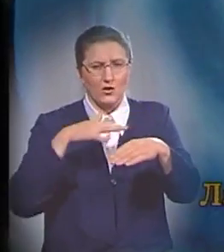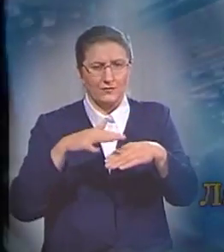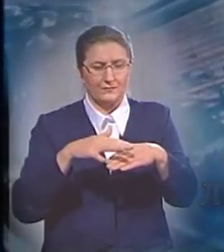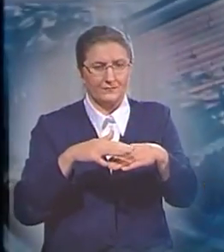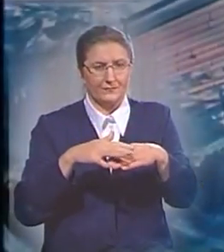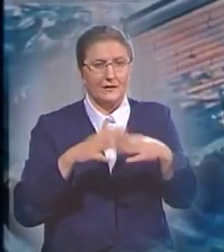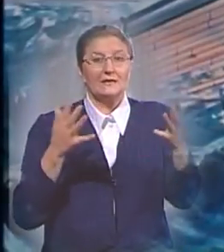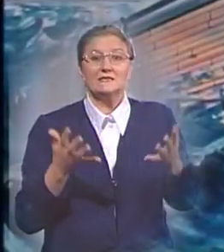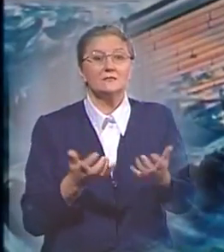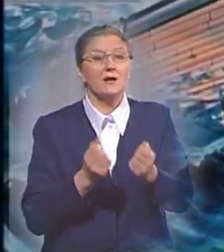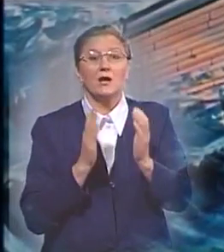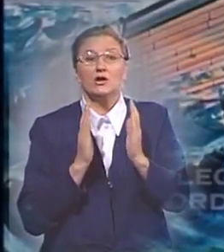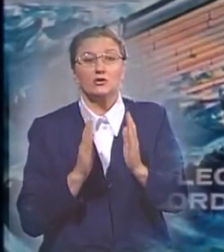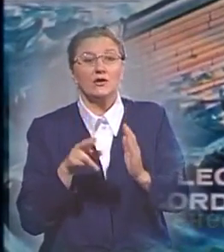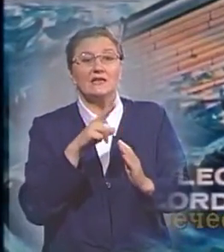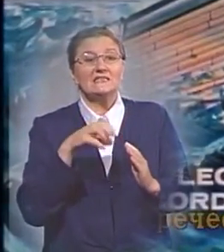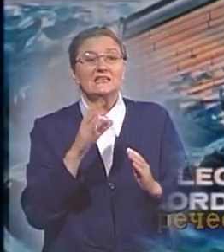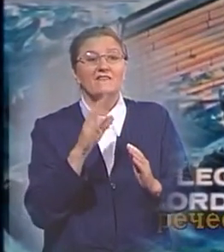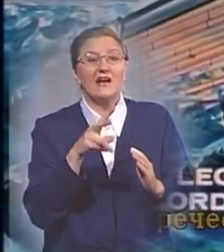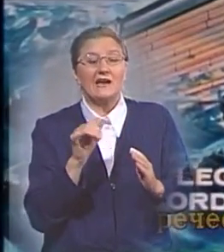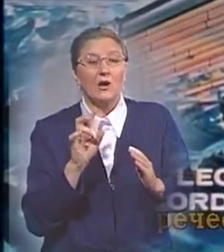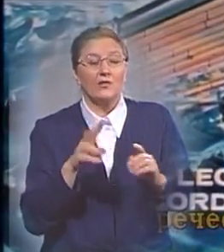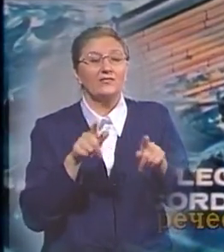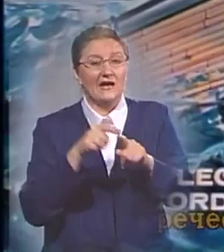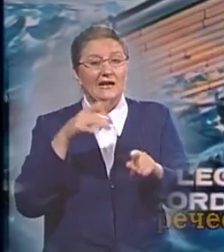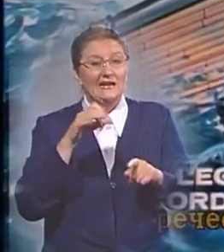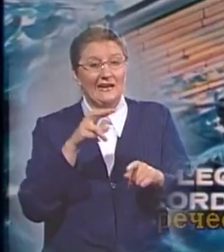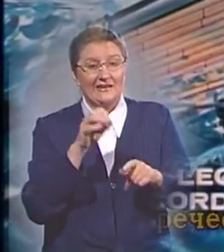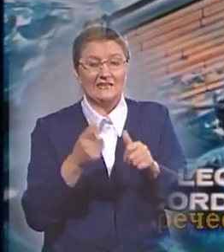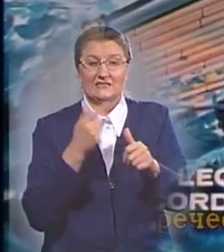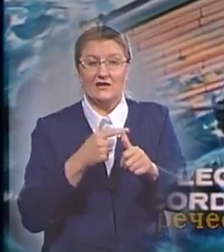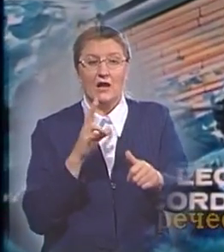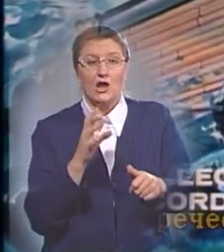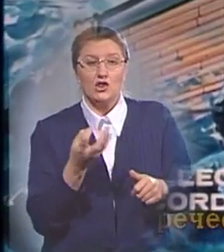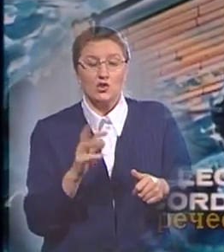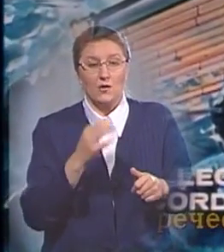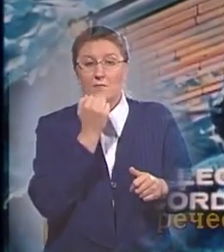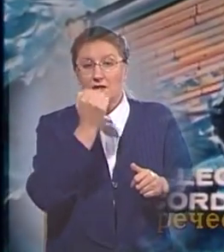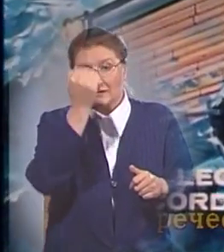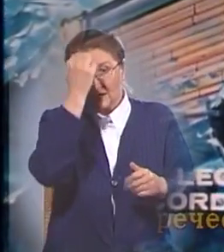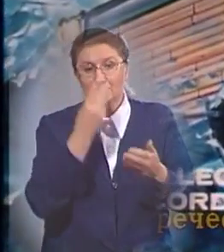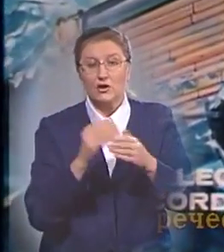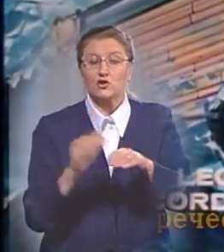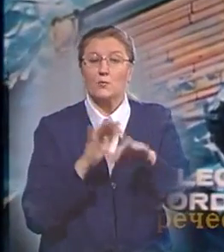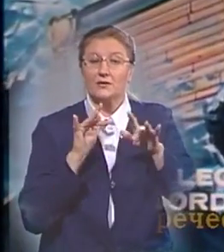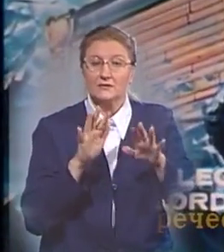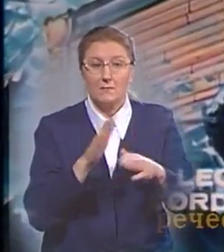Спасся только Девкалион, так греки называли Ноя, который благодаря своей добродетели и благочестью